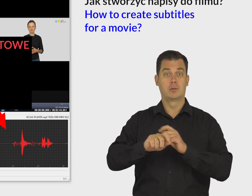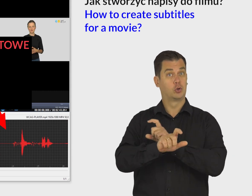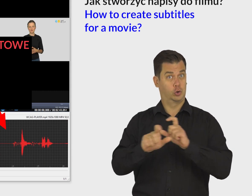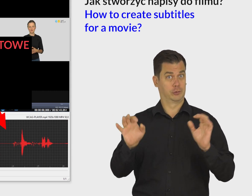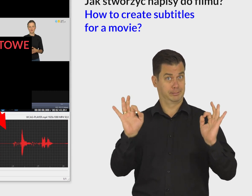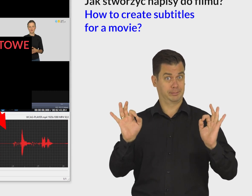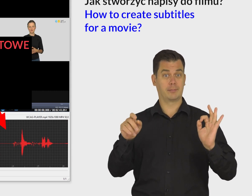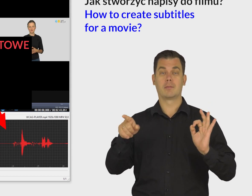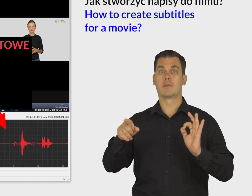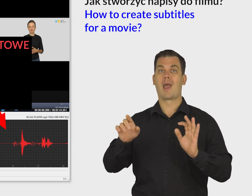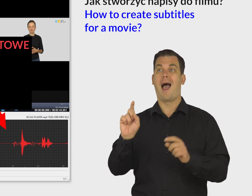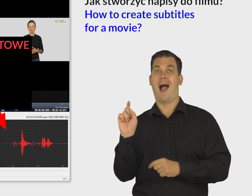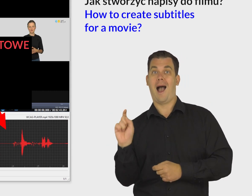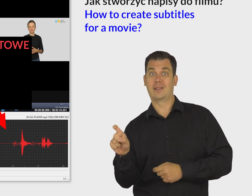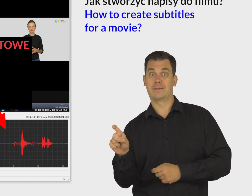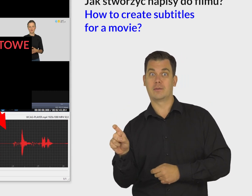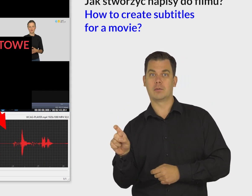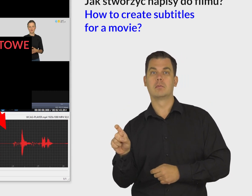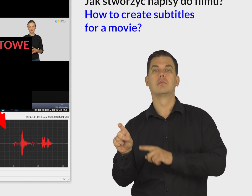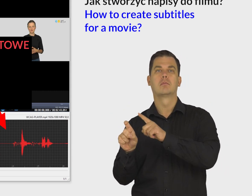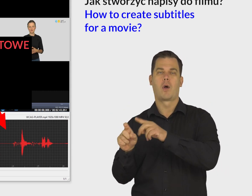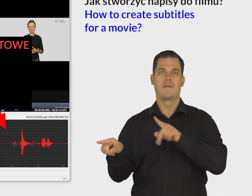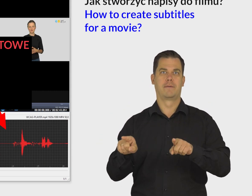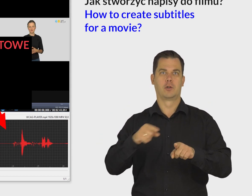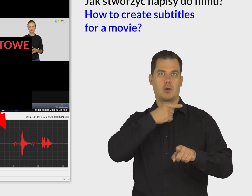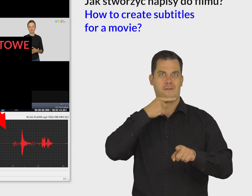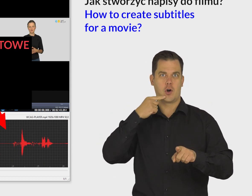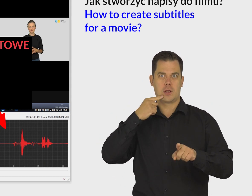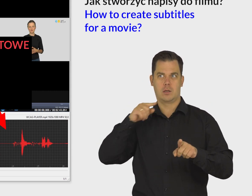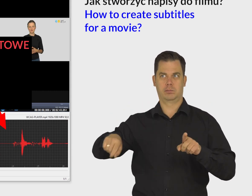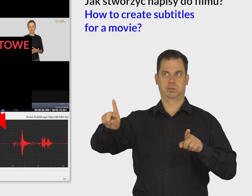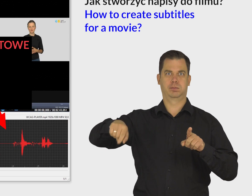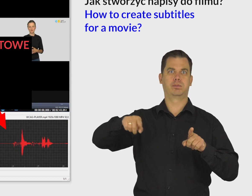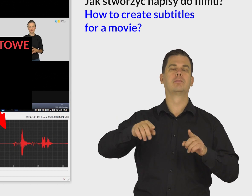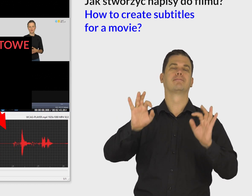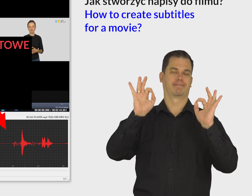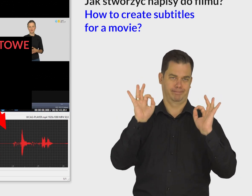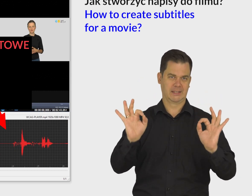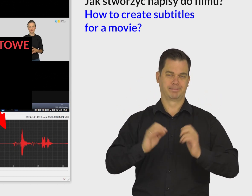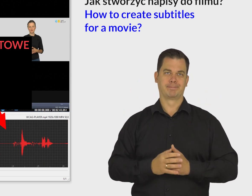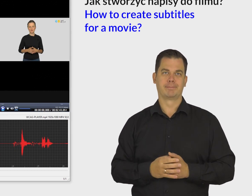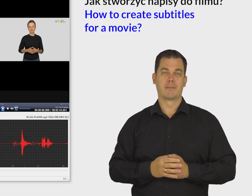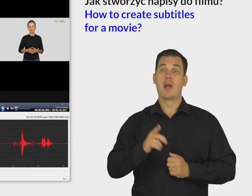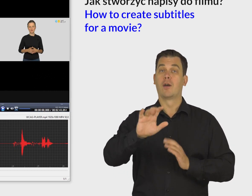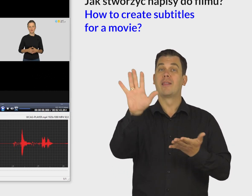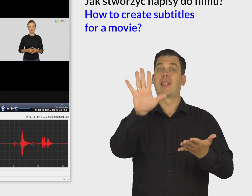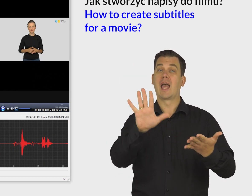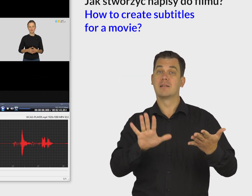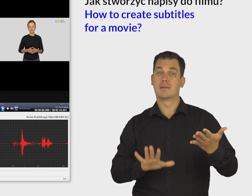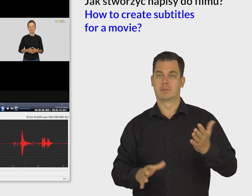Upewnij się, że zaznaczenie jest aktywne. Powinno wyświetlać się na czerwono. Teraz możesz wkleić